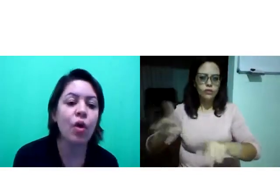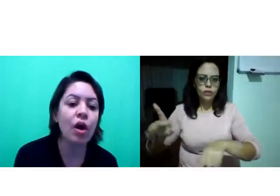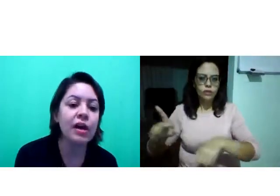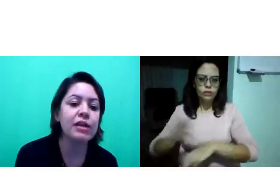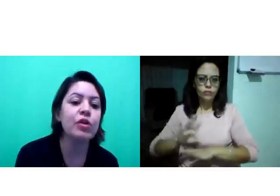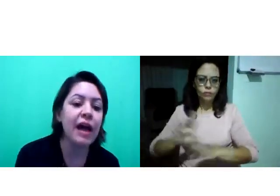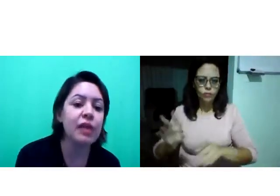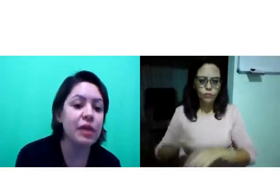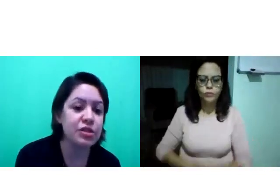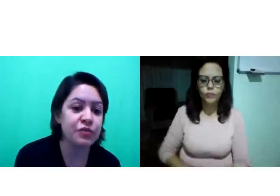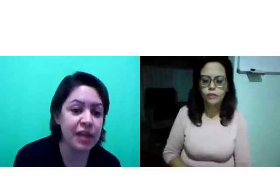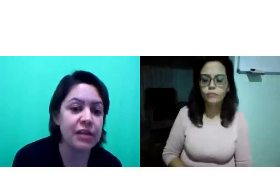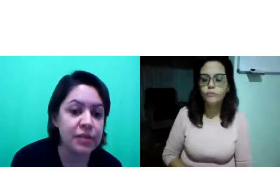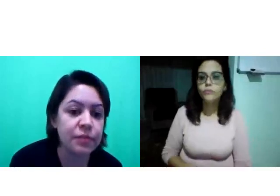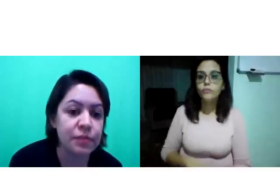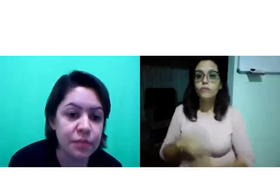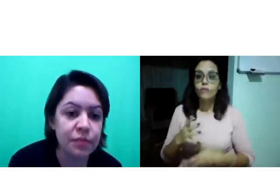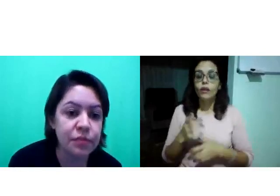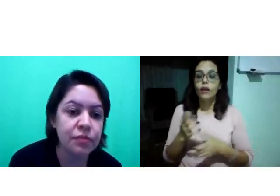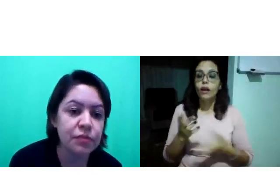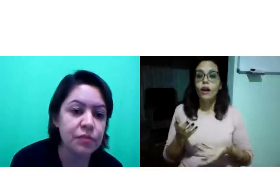Então, hora de horário é diferente?